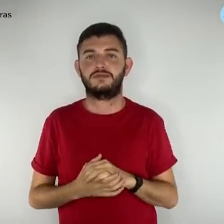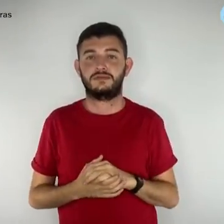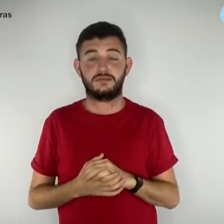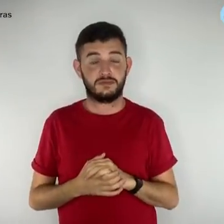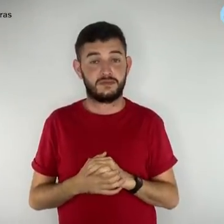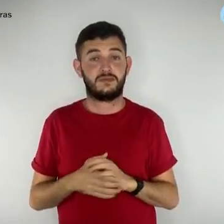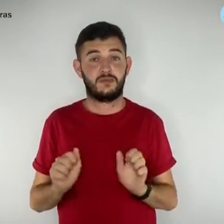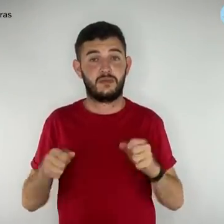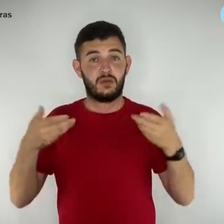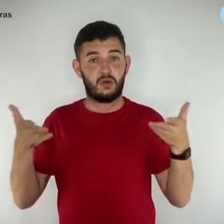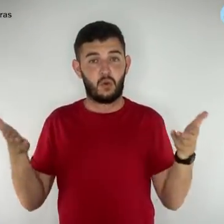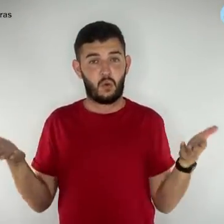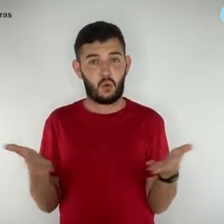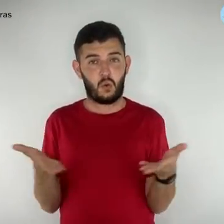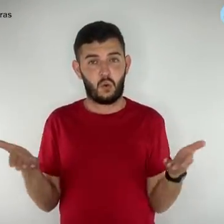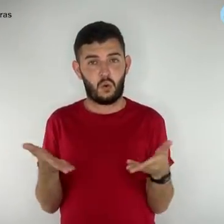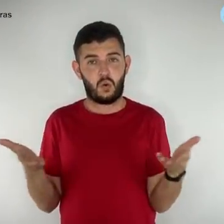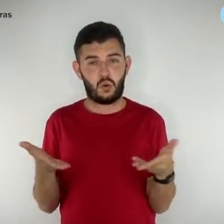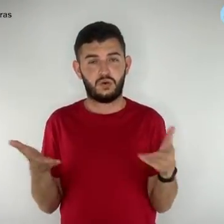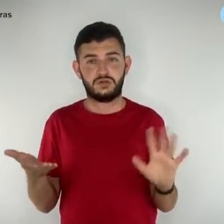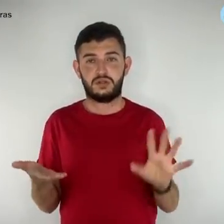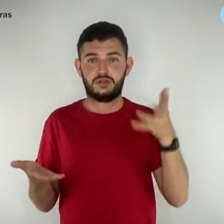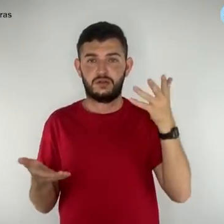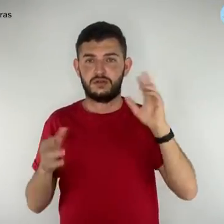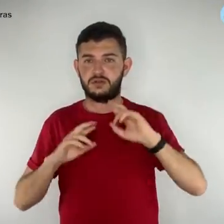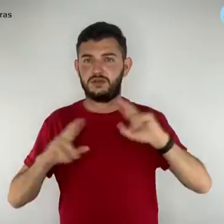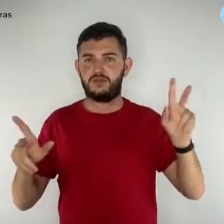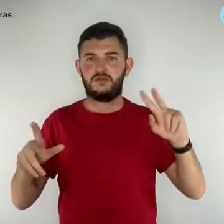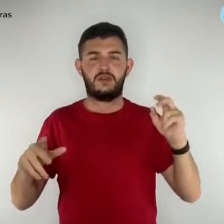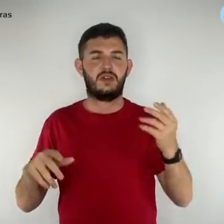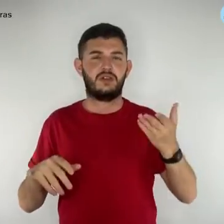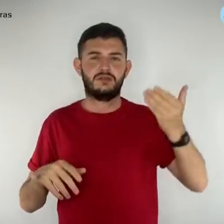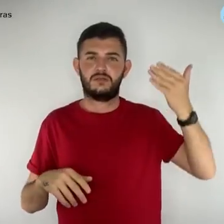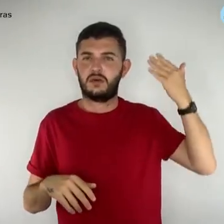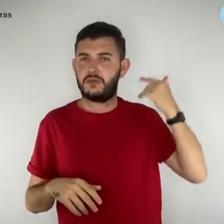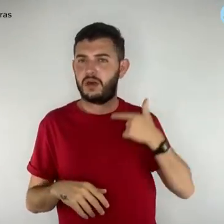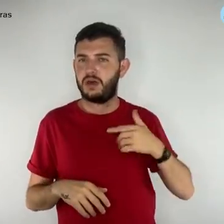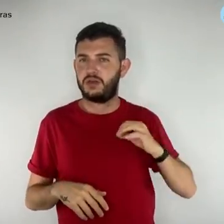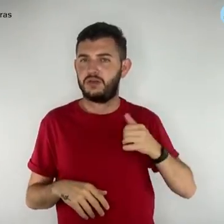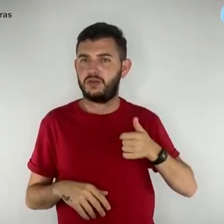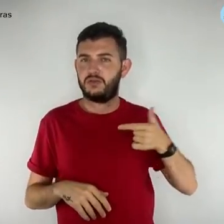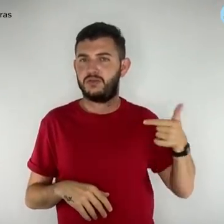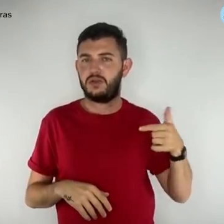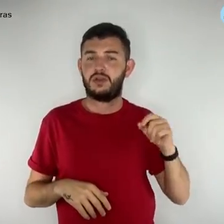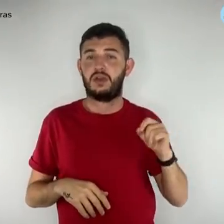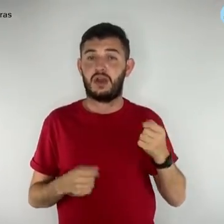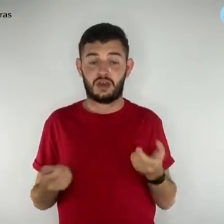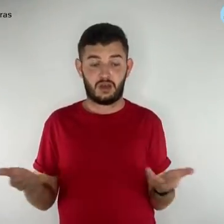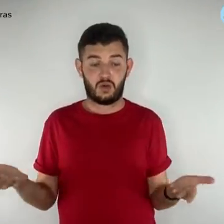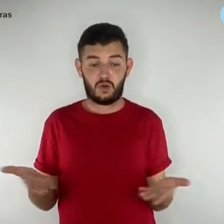conjuntura atual, diferente daquela de 2012 é de carestia,